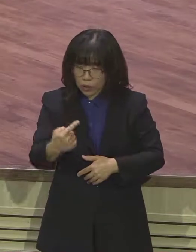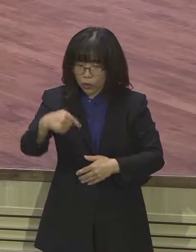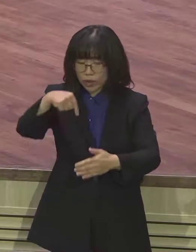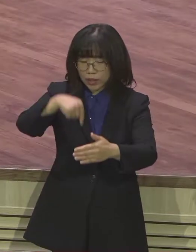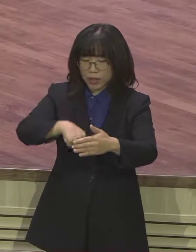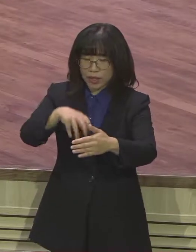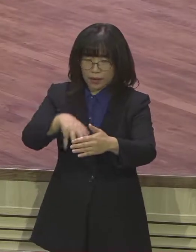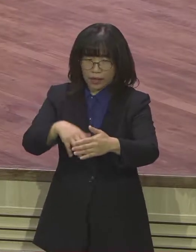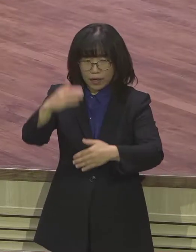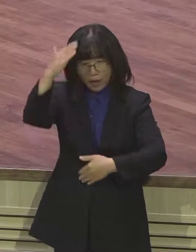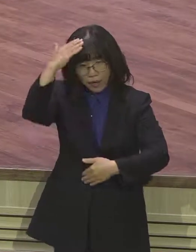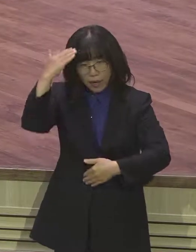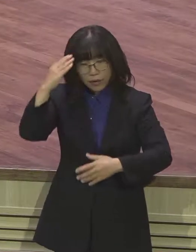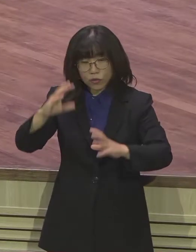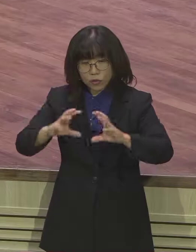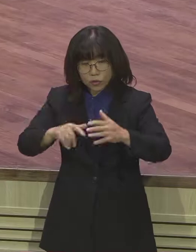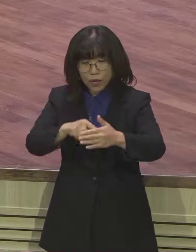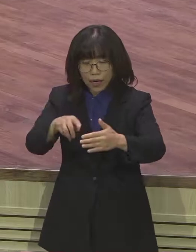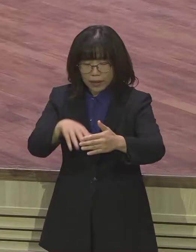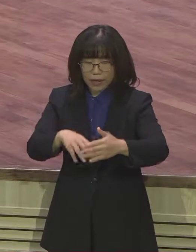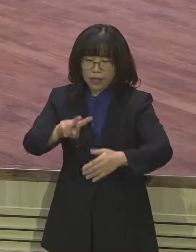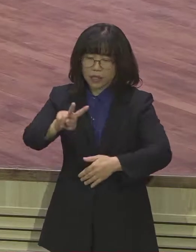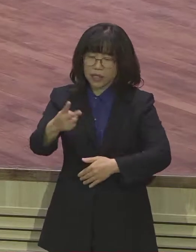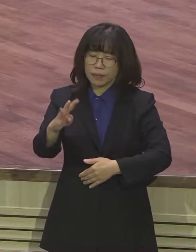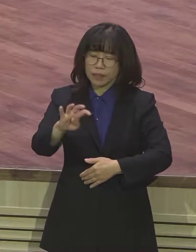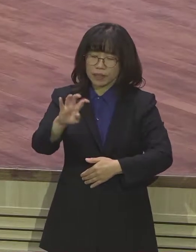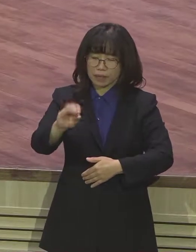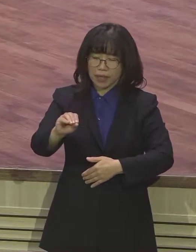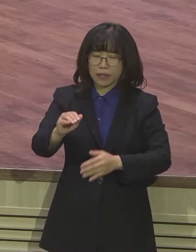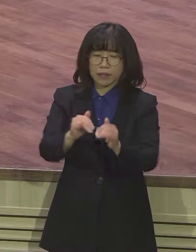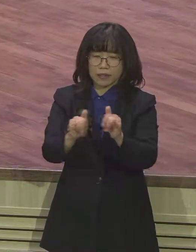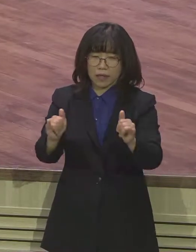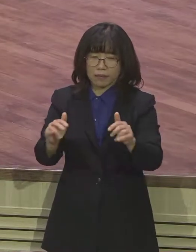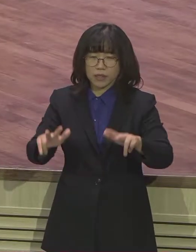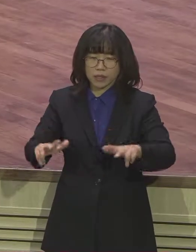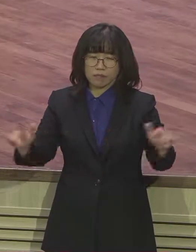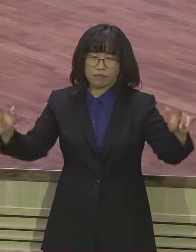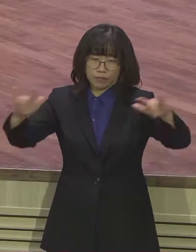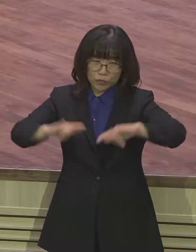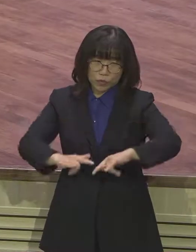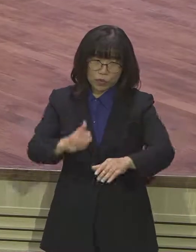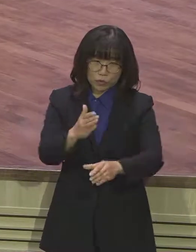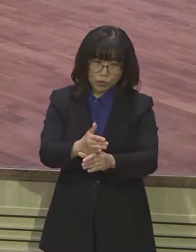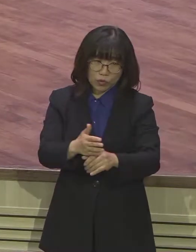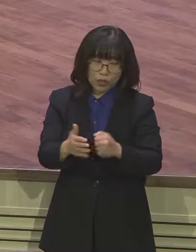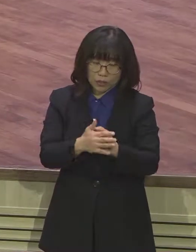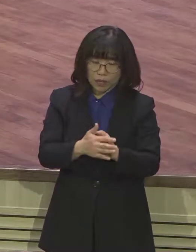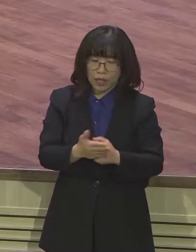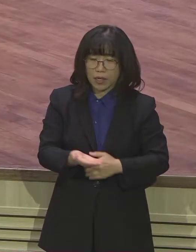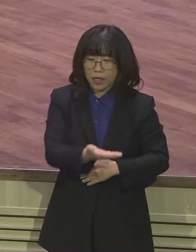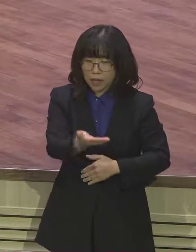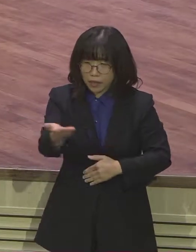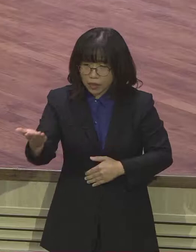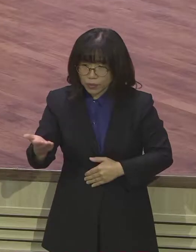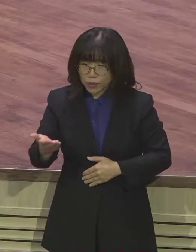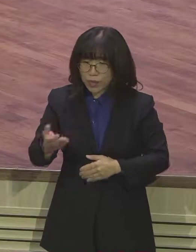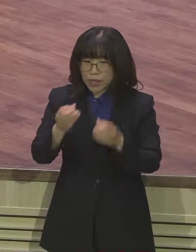200국 나라에서 240만의 다민족들이 한국에 와 있습니다 와인의 성교에 응답을 드릴 수 있도록 우리 귀한 이 초청을 위해서 제가 함께